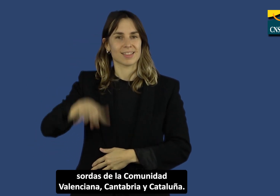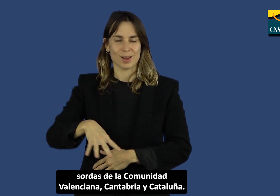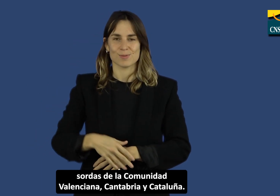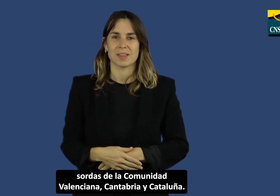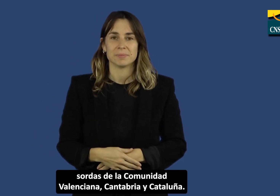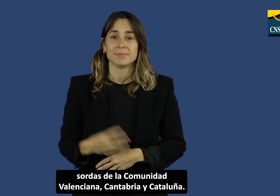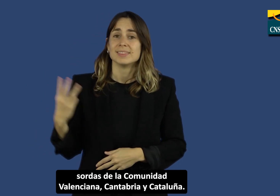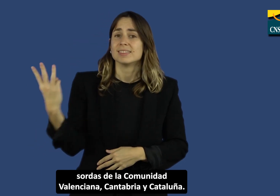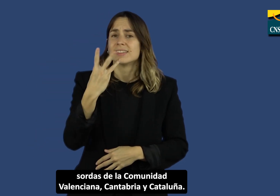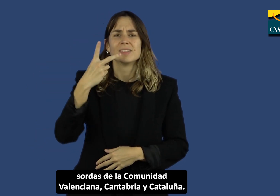y Cataluña.